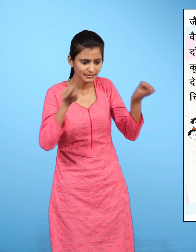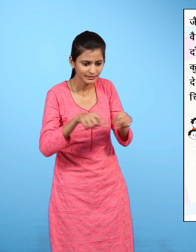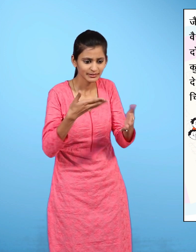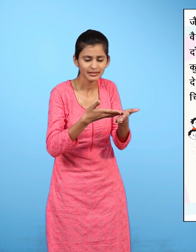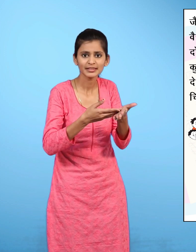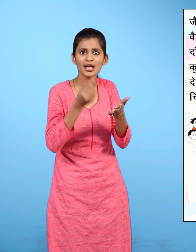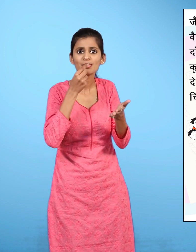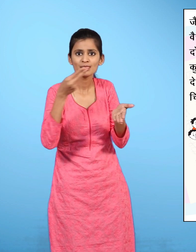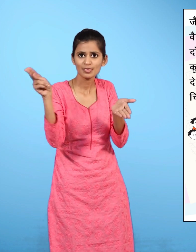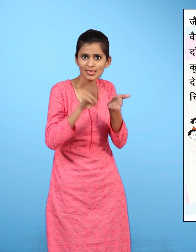टिकेट लगे है